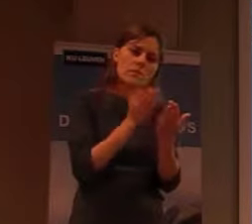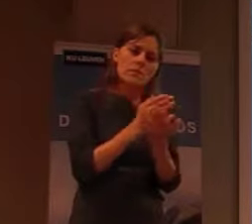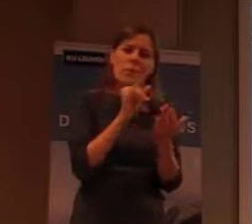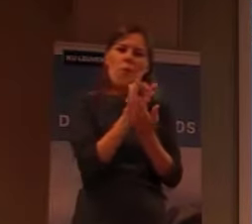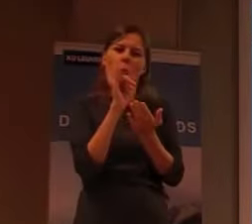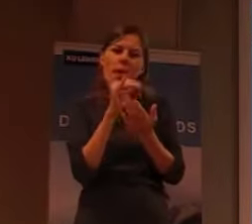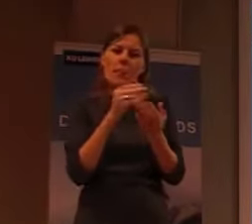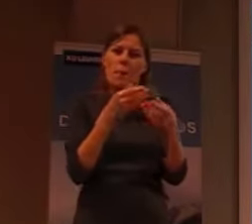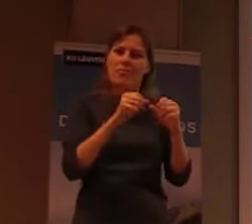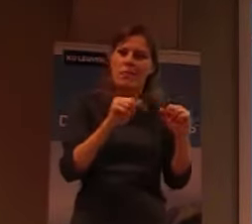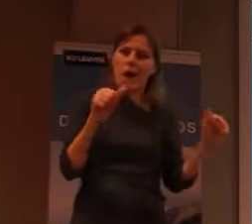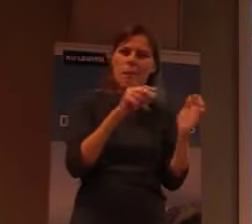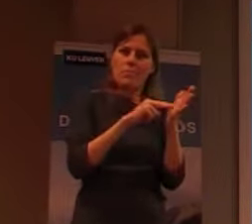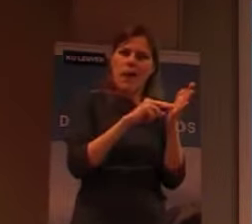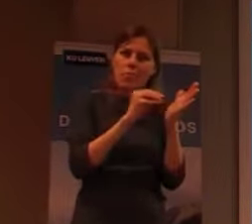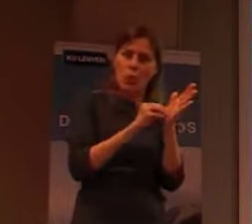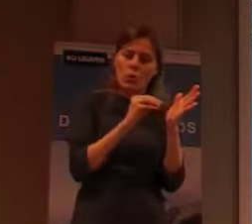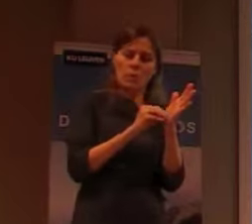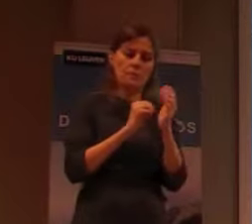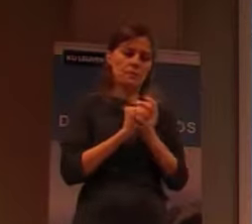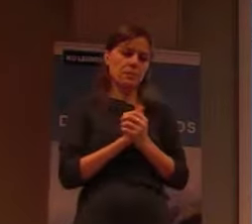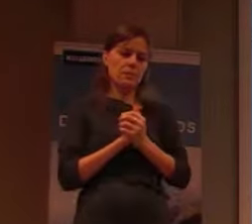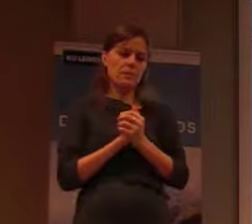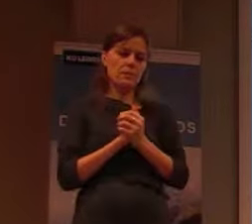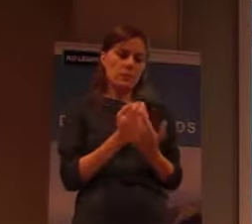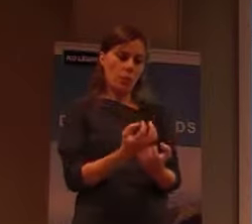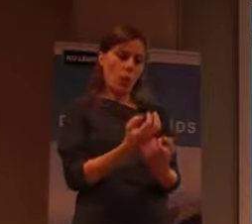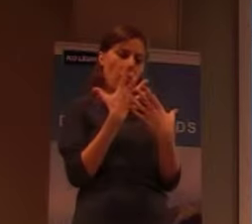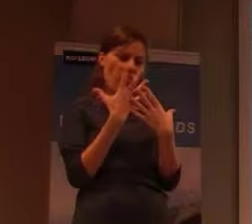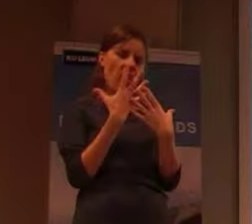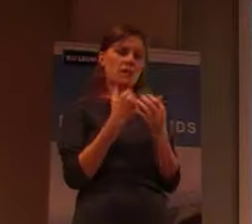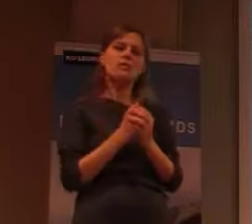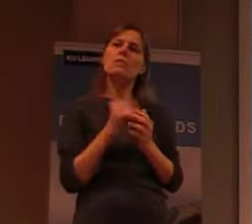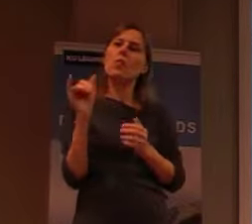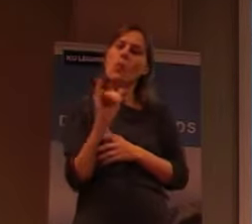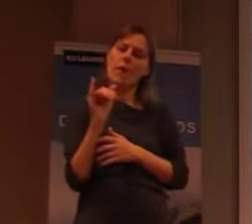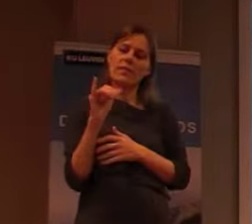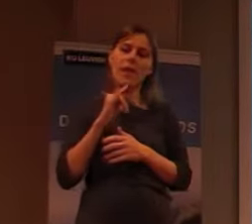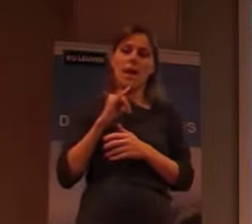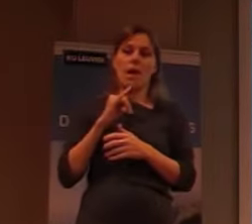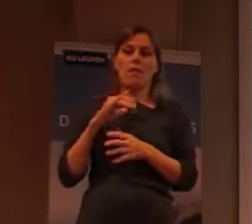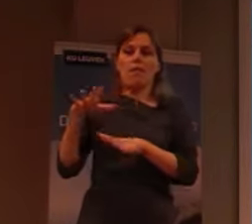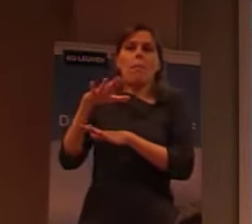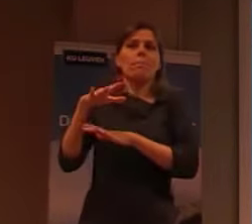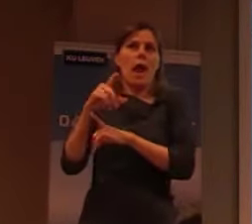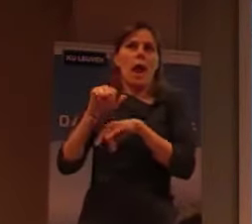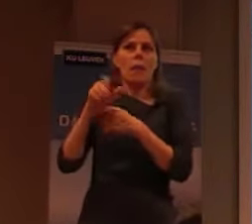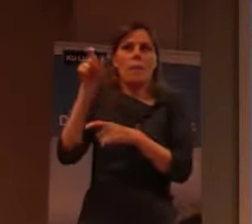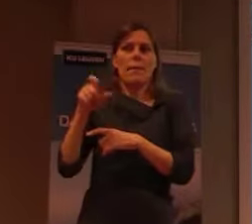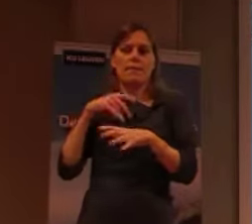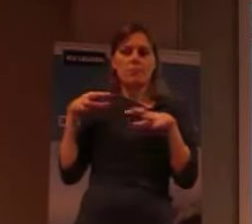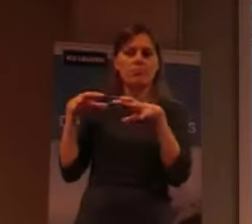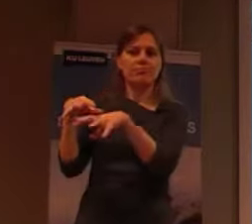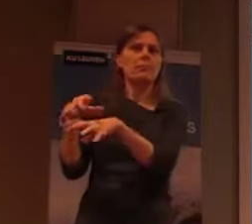bestaat. Dus een van de dingen die ons is opgevallen is dat als je zo'n nederzetting hebt. Dus als de overheid daartoe